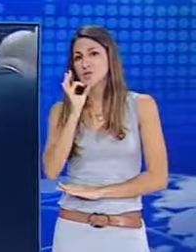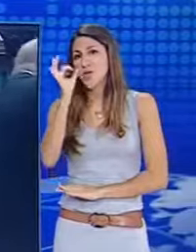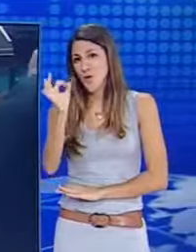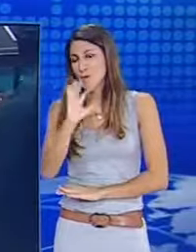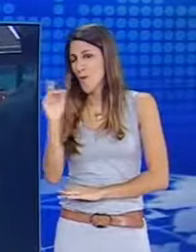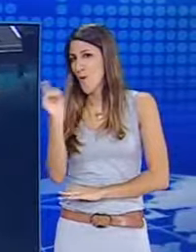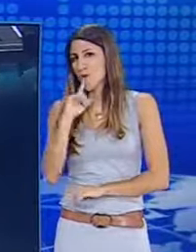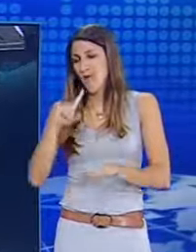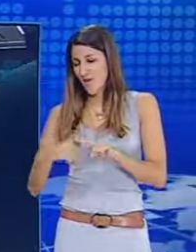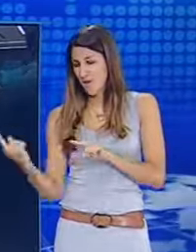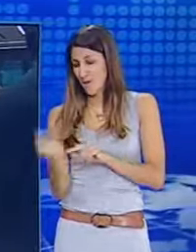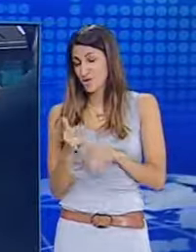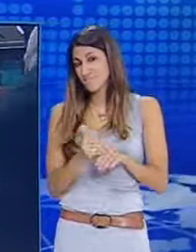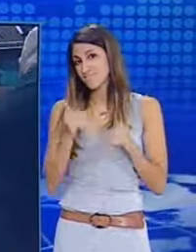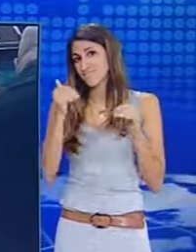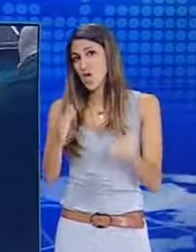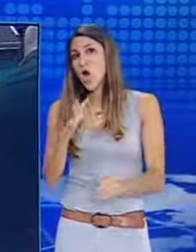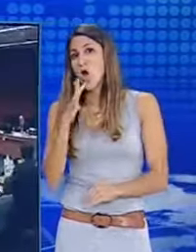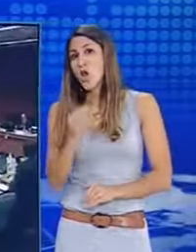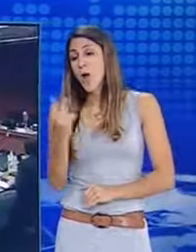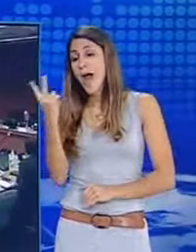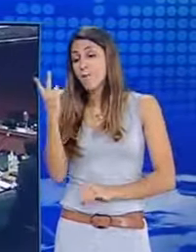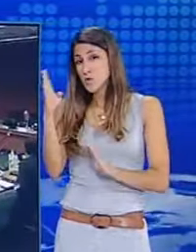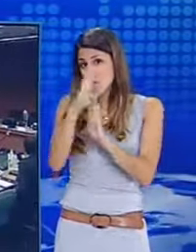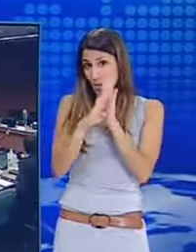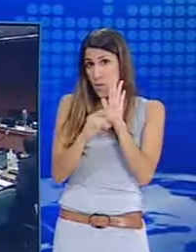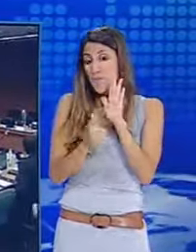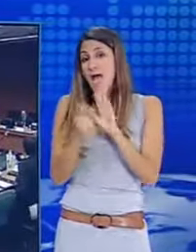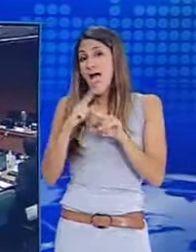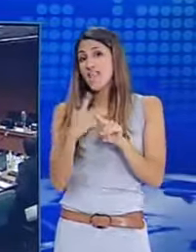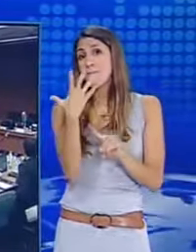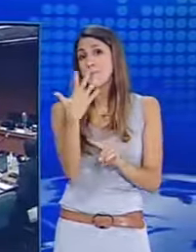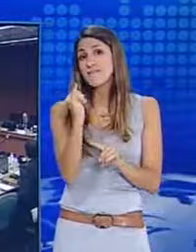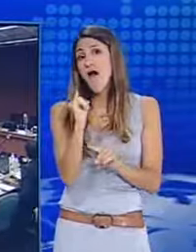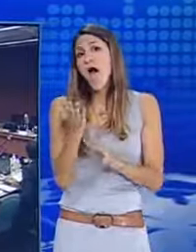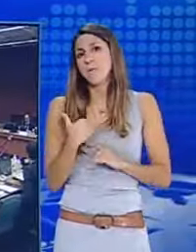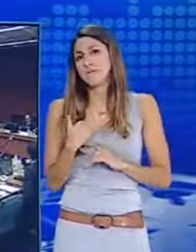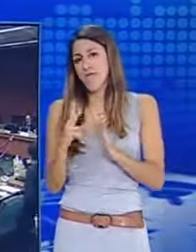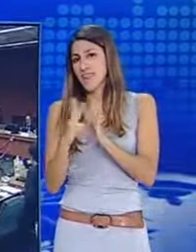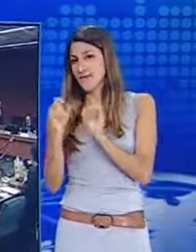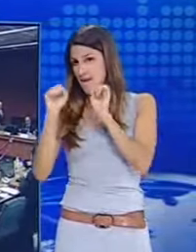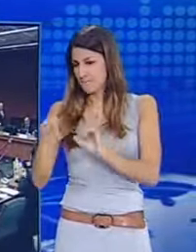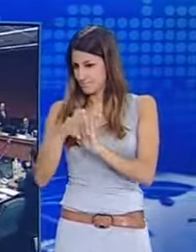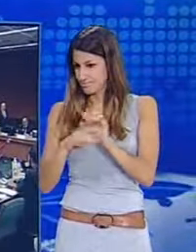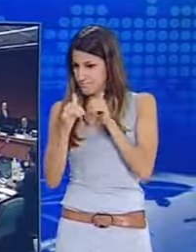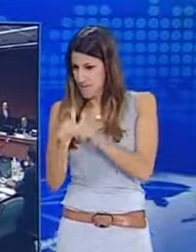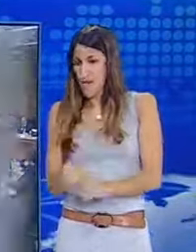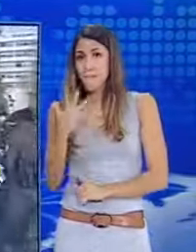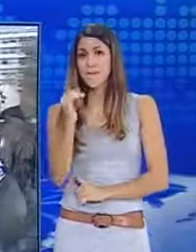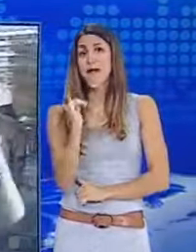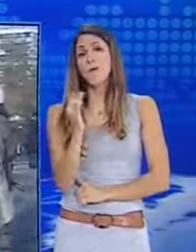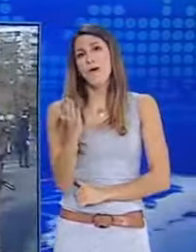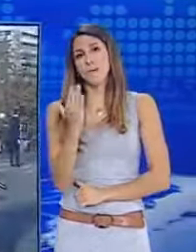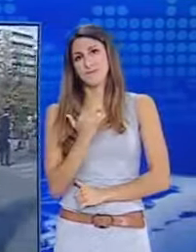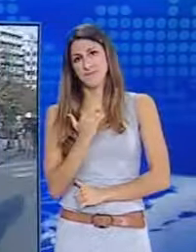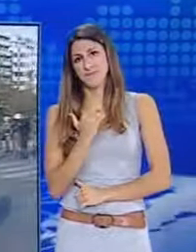Bloomberg που κάνει λόγο για αναβολή αποδέσμευσης της υποδόσης λόγω μη υλοποίησης των 5 εκ των 22 προαπαιτούμενων. Την